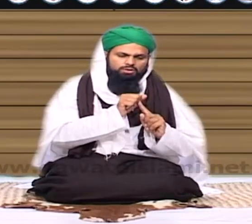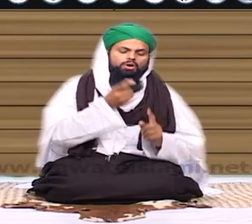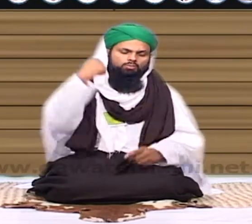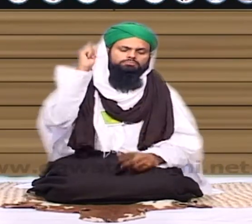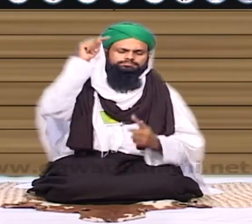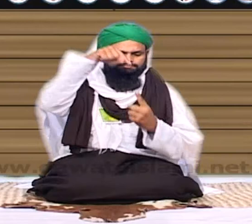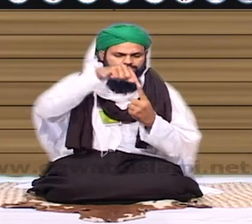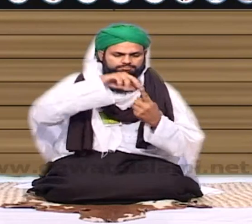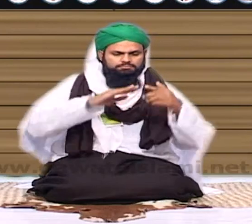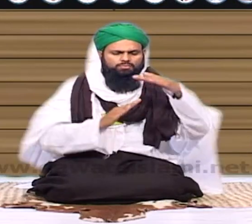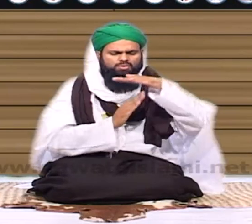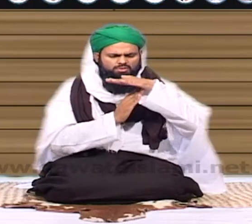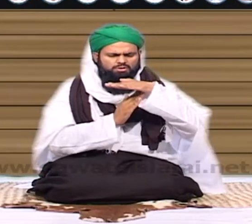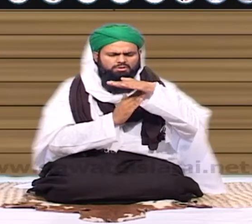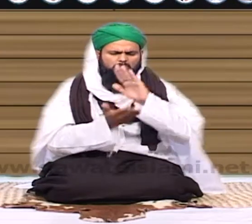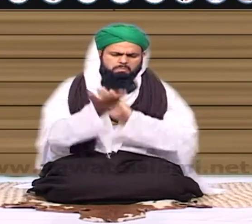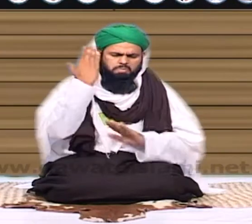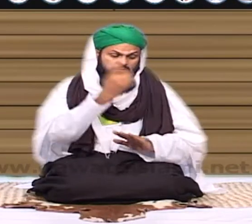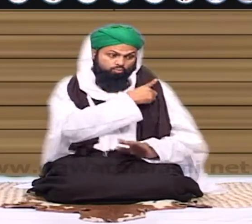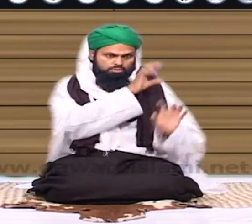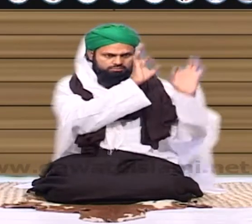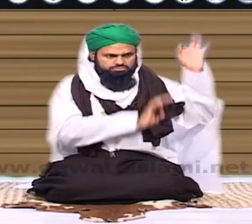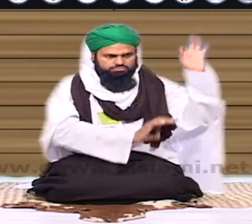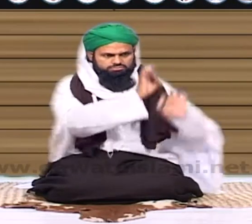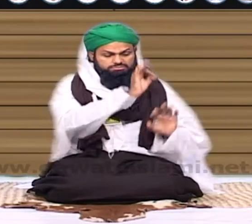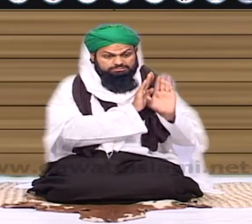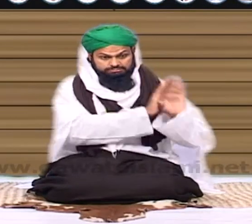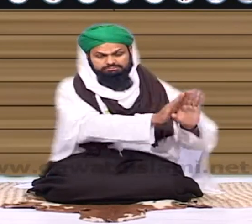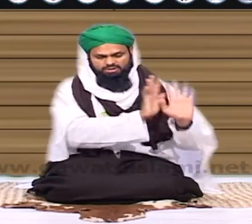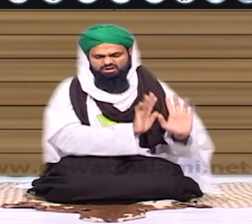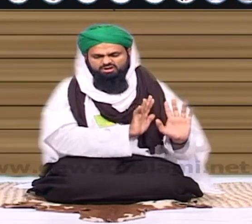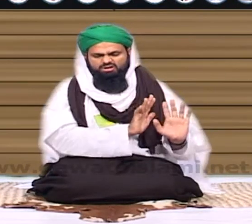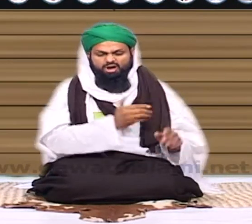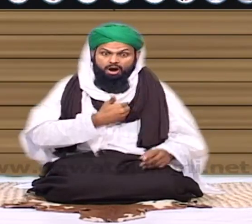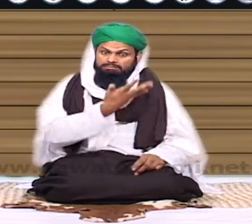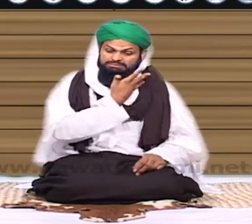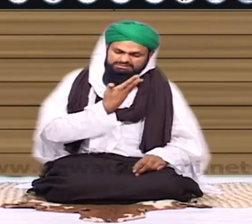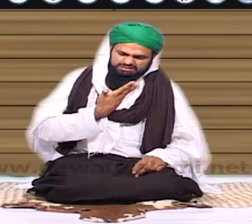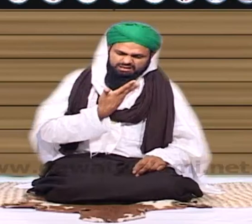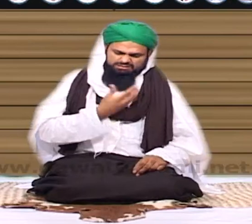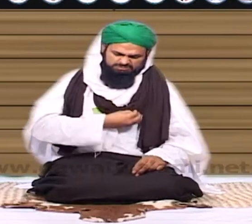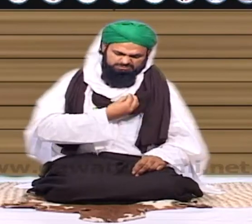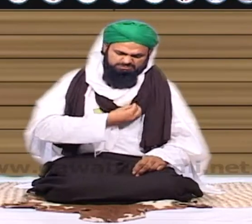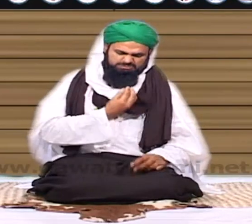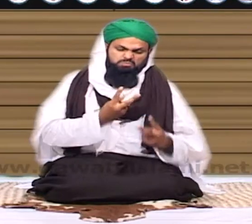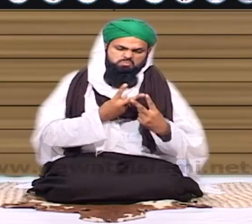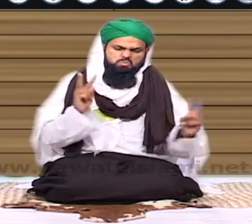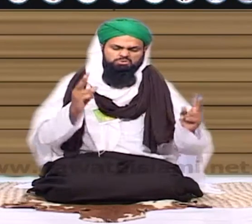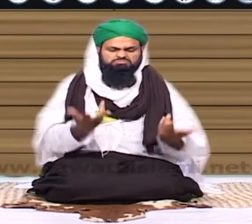ہمارے اسلام ہمارے بزرگ کی ہوتے تھے وہ ان چیزوں سے بہت بریت کرتے تھے ہم لوگ پتہ نہیں ان چیزوں میں اتنی رجس بھی کیوں لے